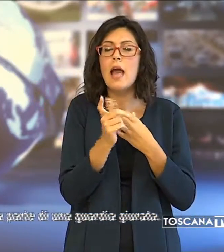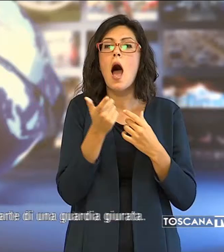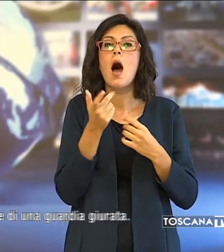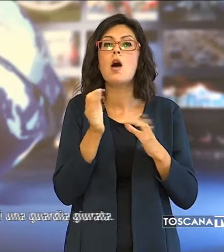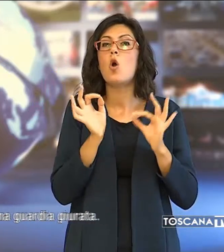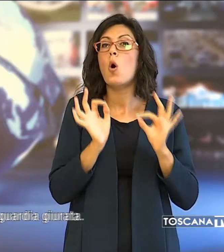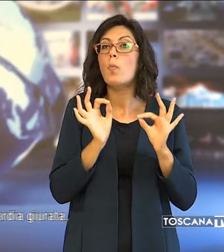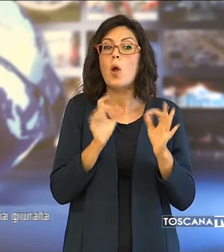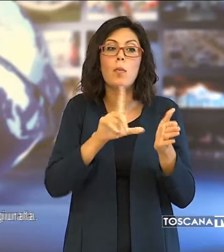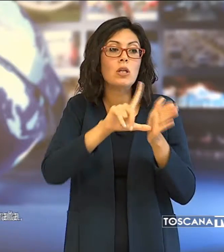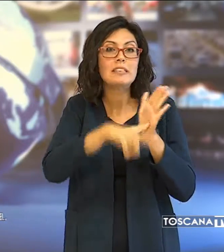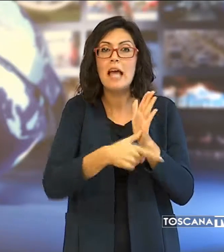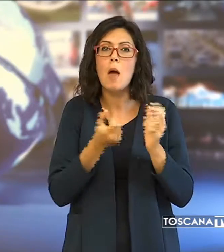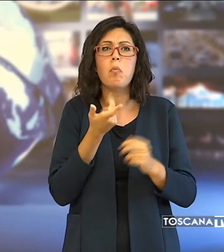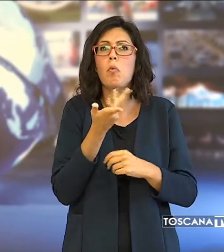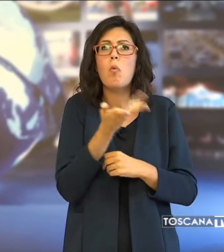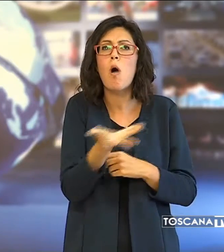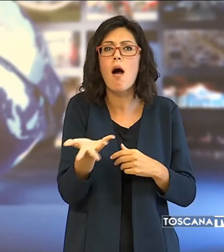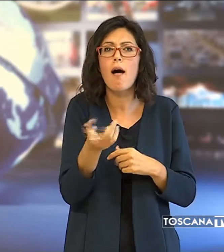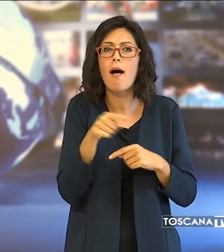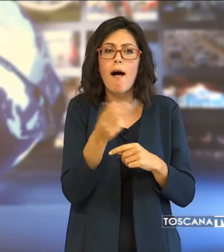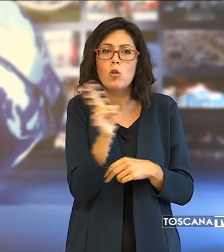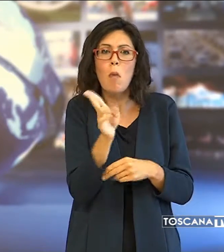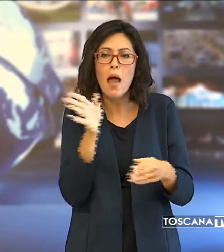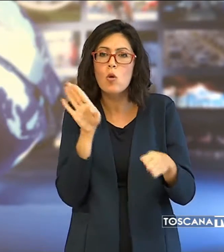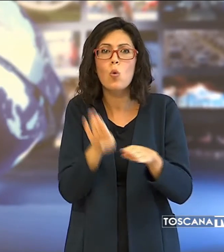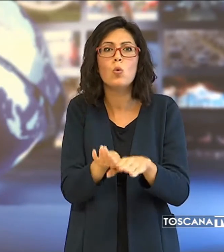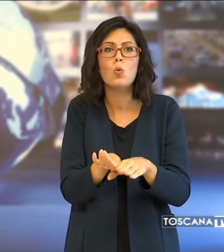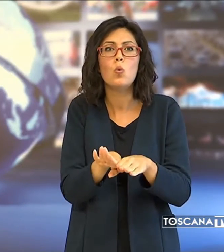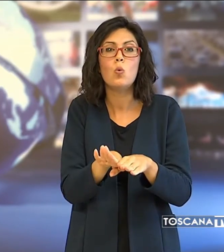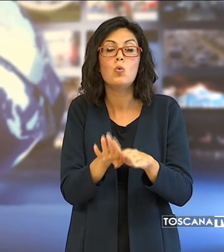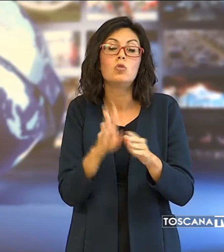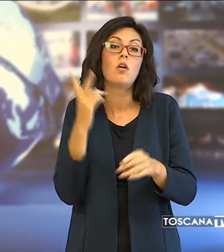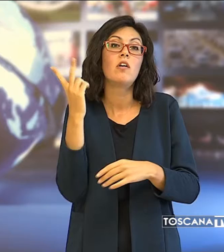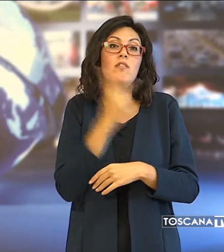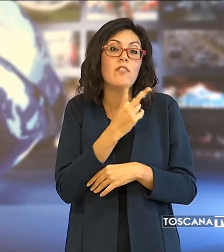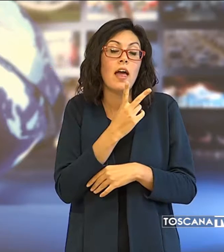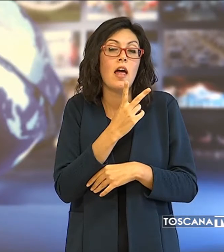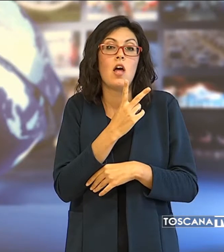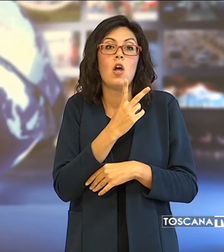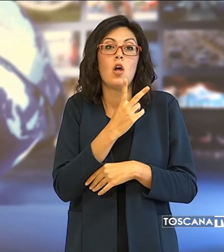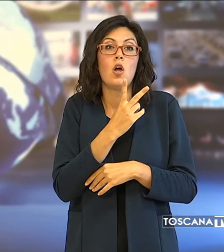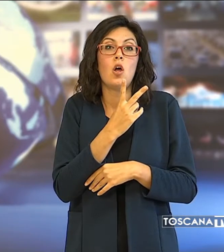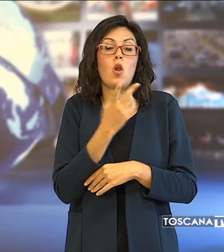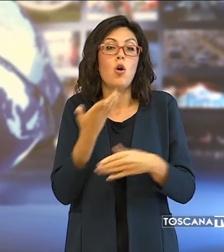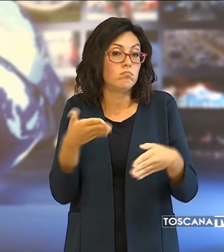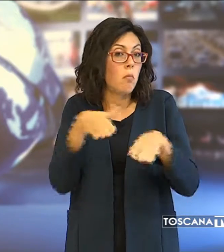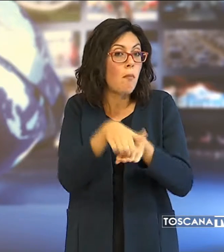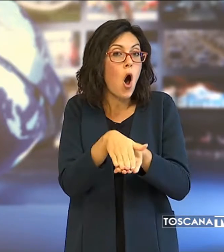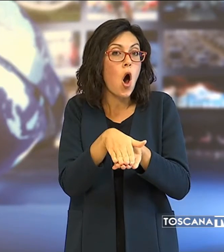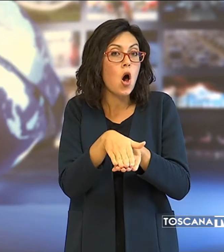tempo il corpo sia rimasto chiuso in bagno, anche se, secondo quanto appreso, il decesso